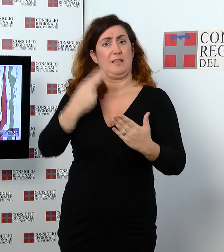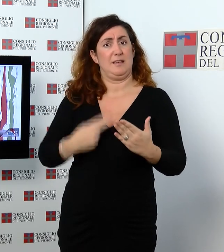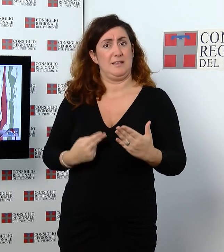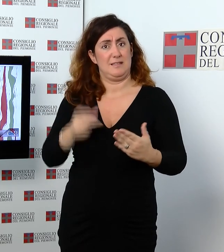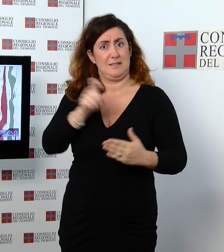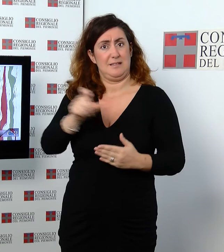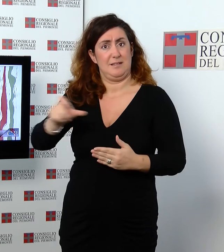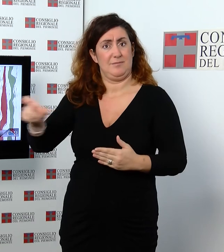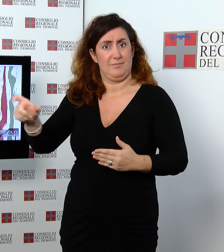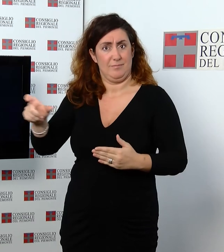dell'arte incisoria.